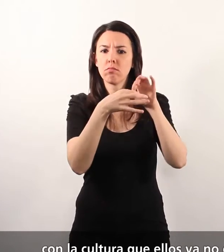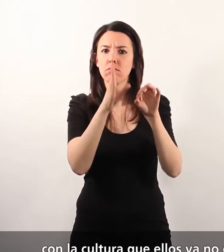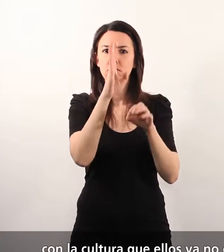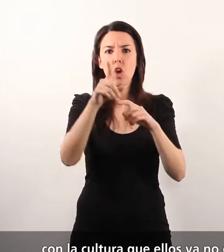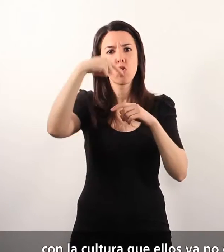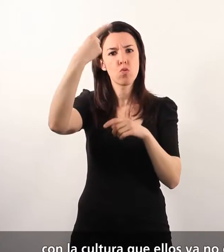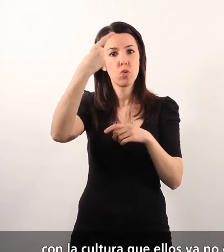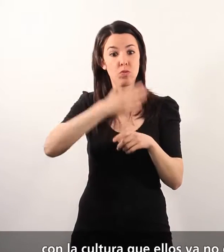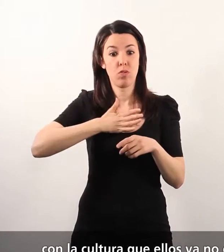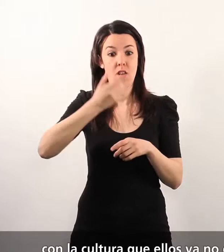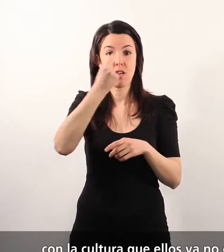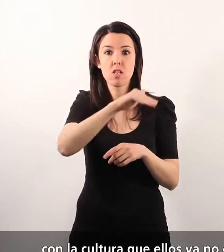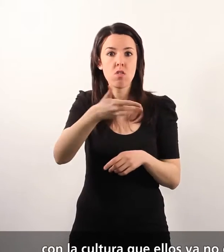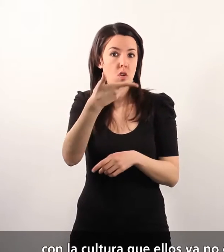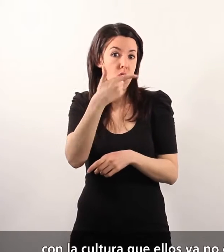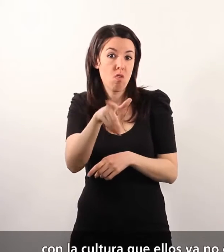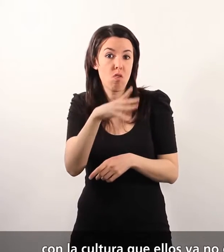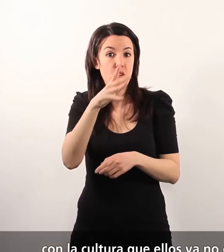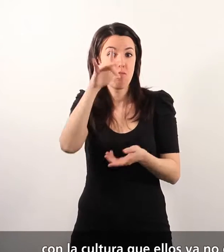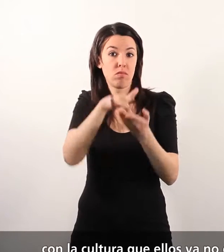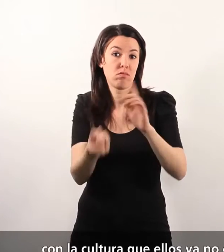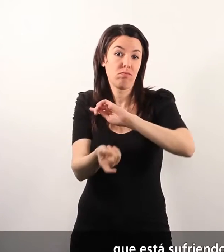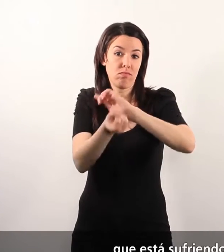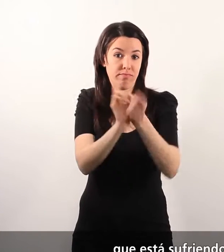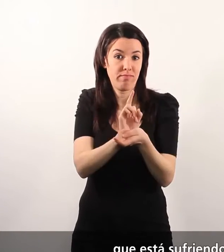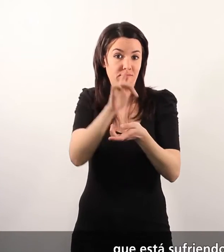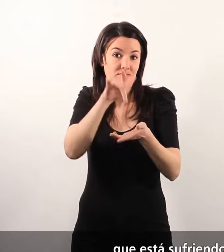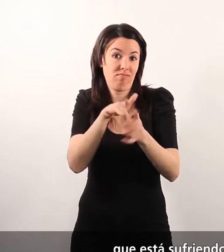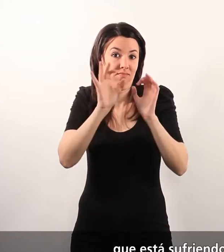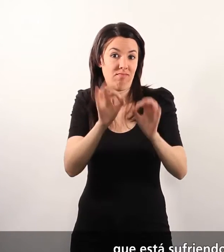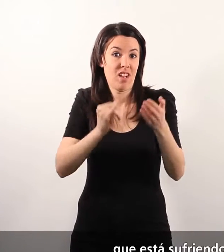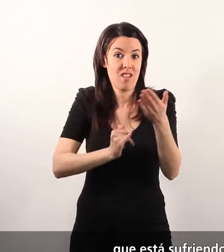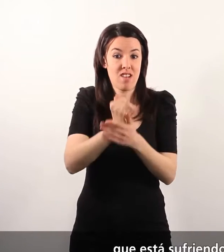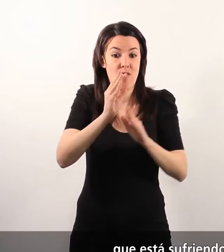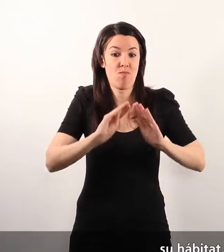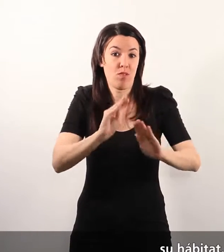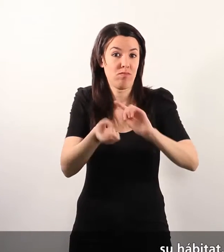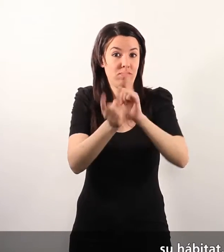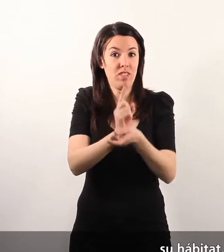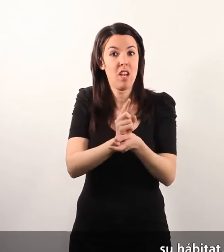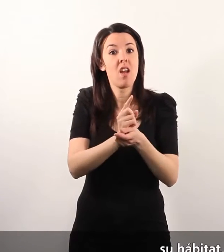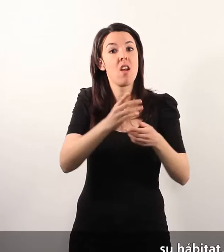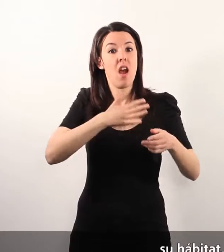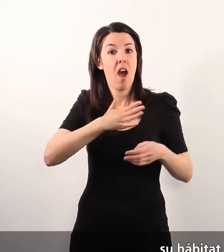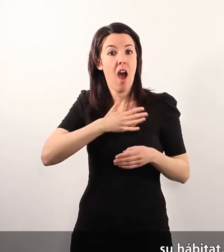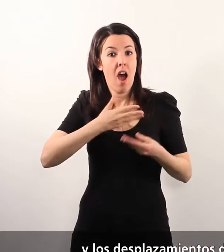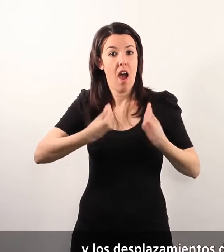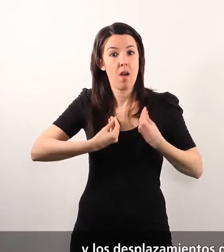cultura que ellos ya no conocen a causa de los cambios que está sufriendo el campo de Elche, su hábitat, los cultivos y los